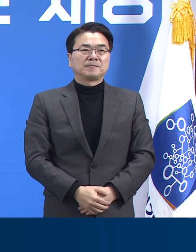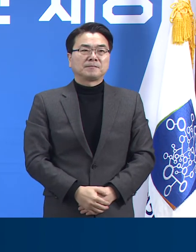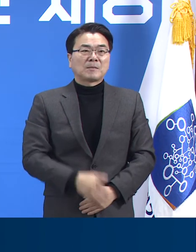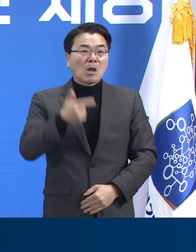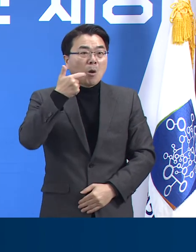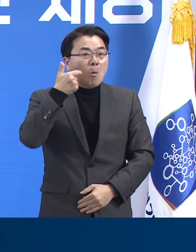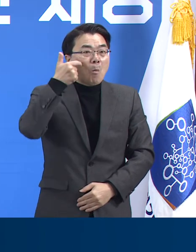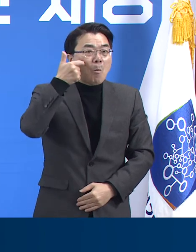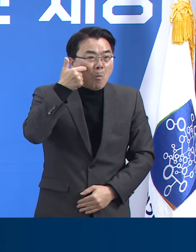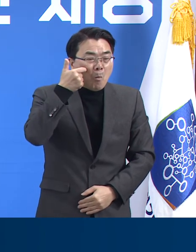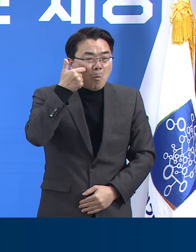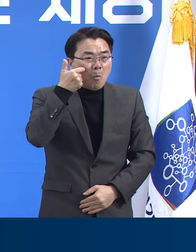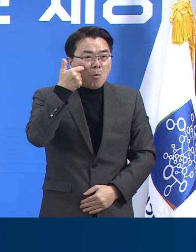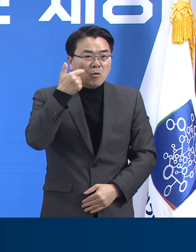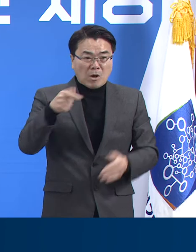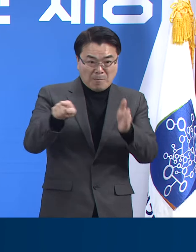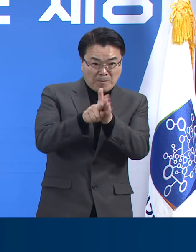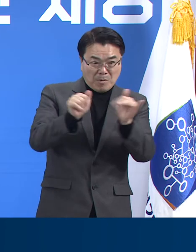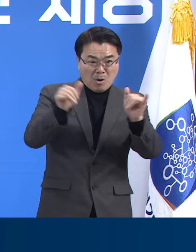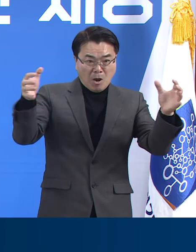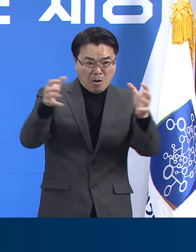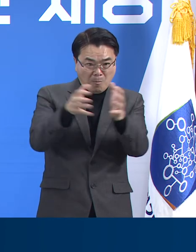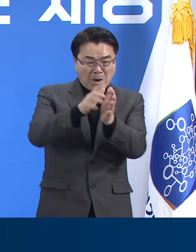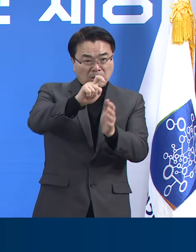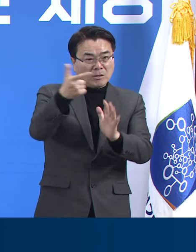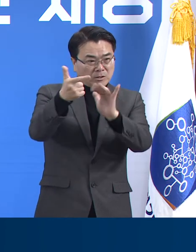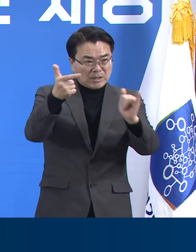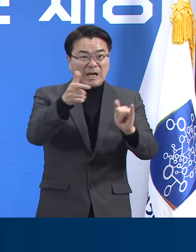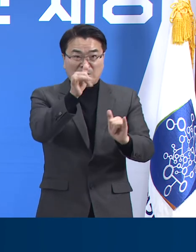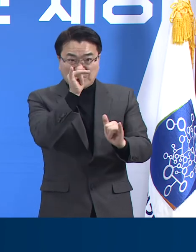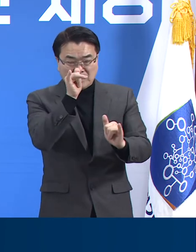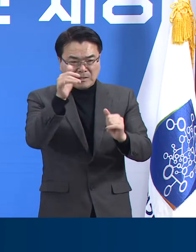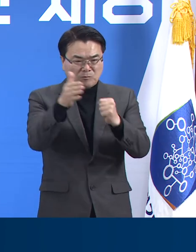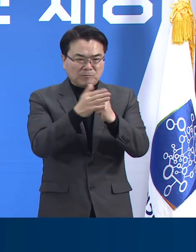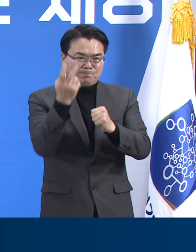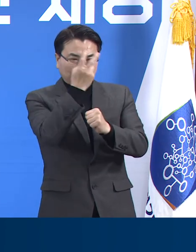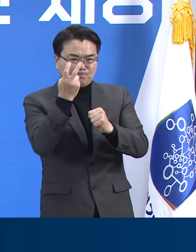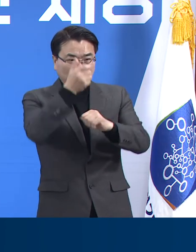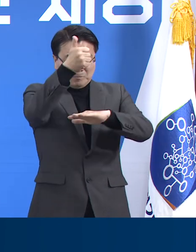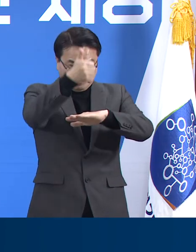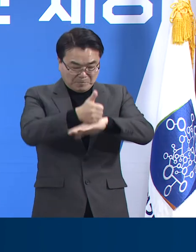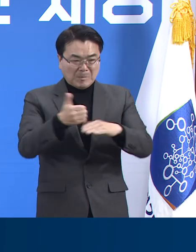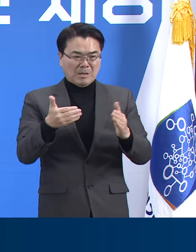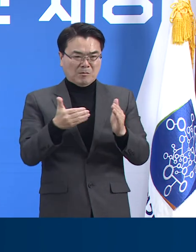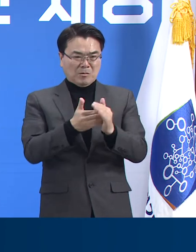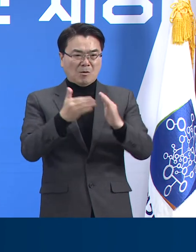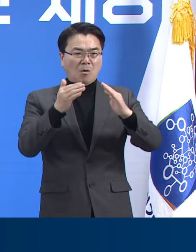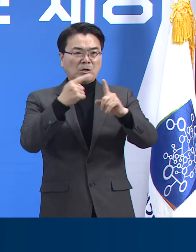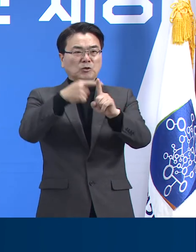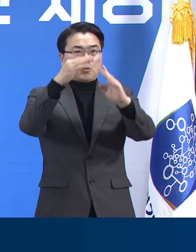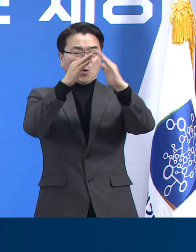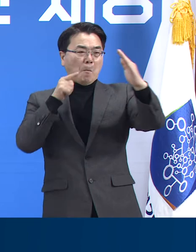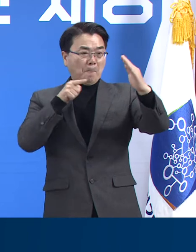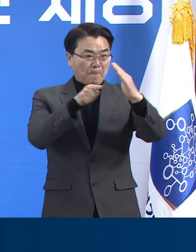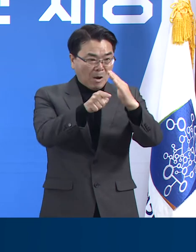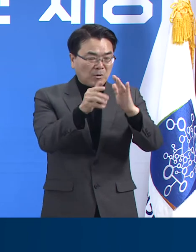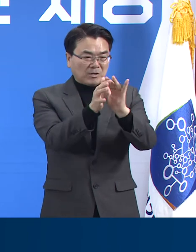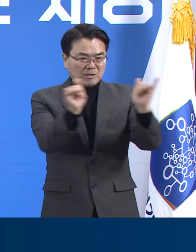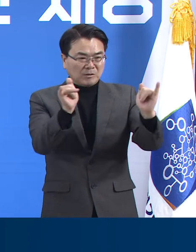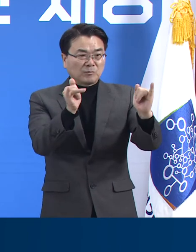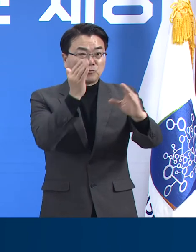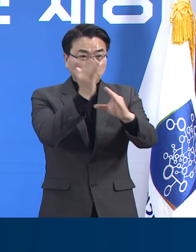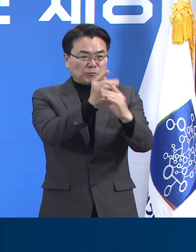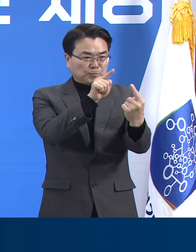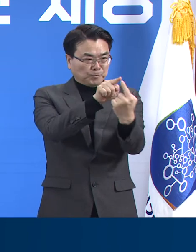목사와 교인 등 총 16명에 대해 검사를 완료하였으며 교회 방문자 중 확진자와 접촉한